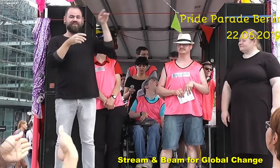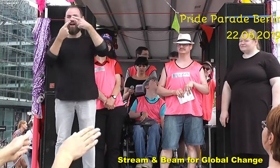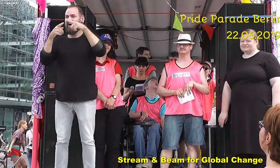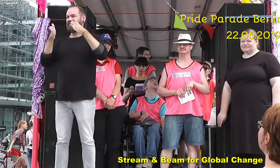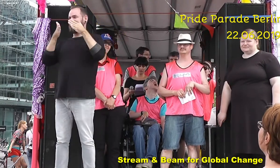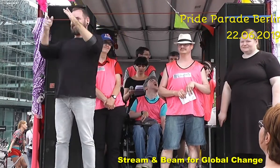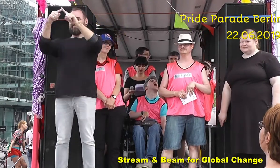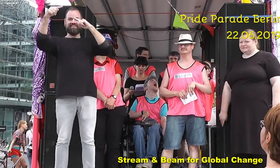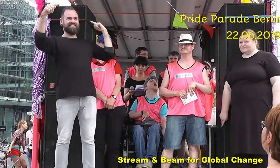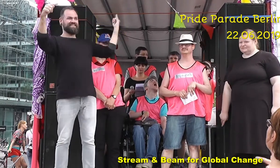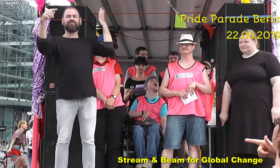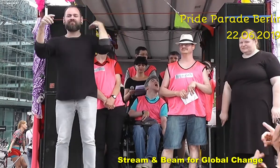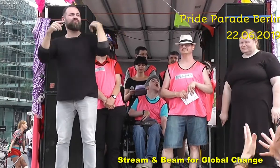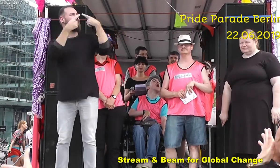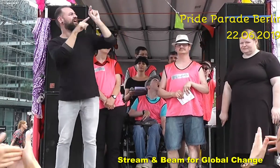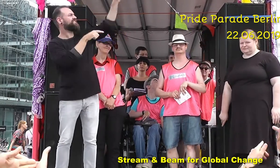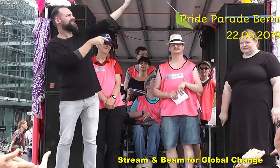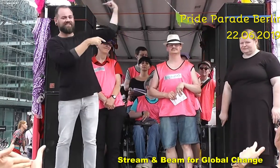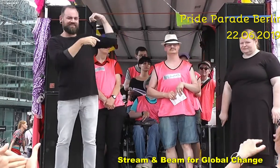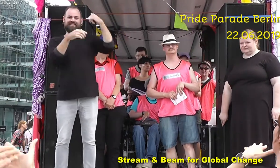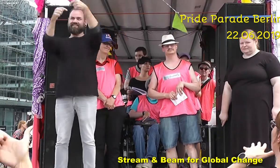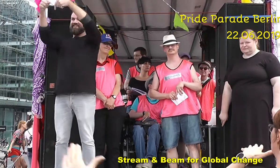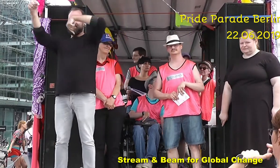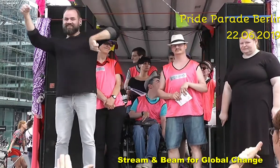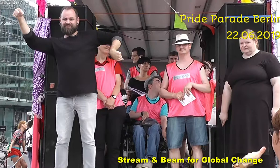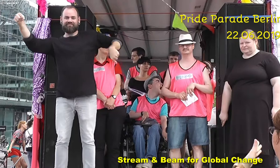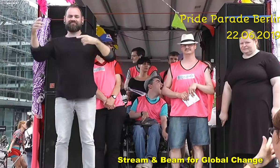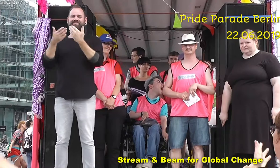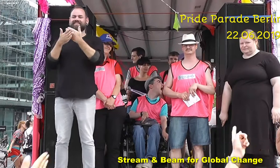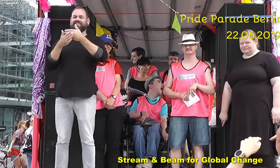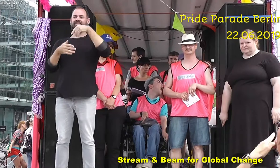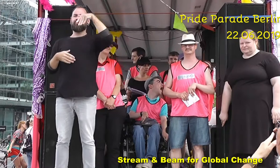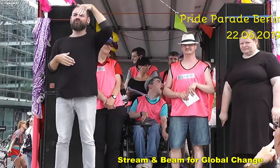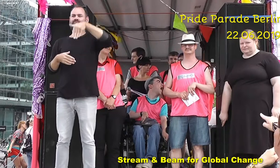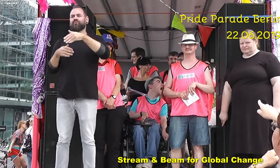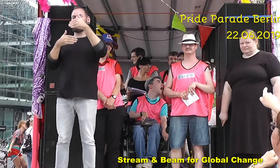Wir beenden die Parade wie gewohnt am Café Südblock in Kreuzberg.